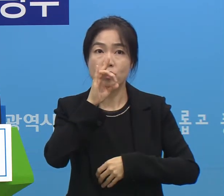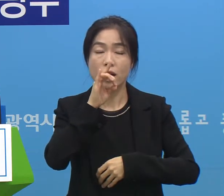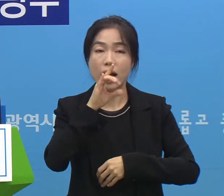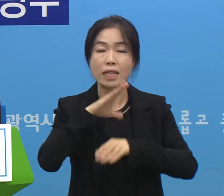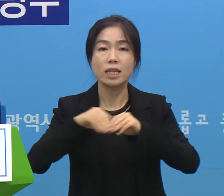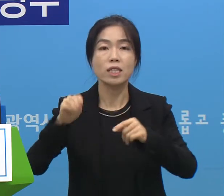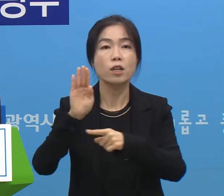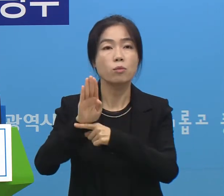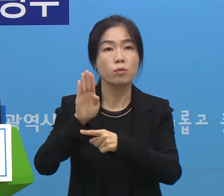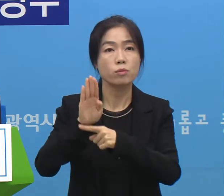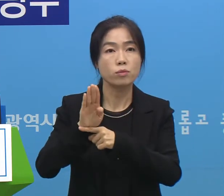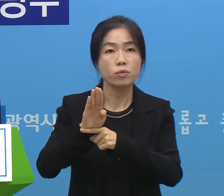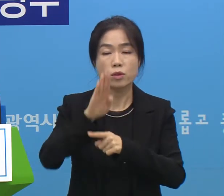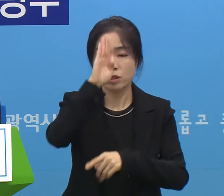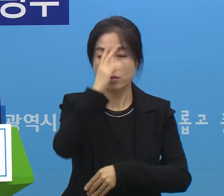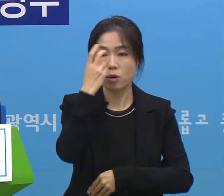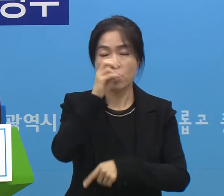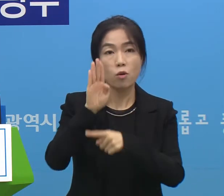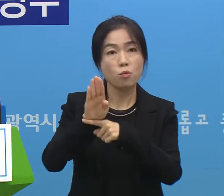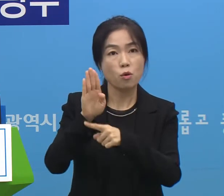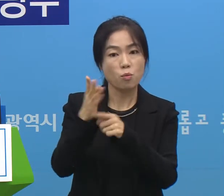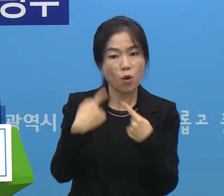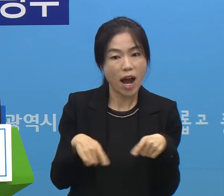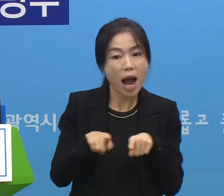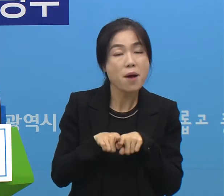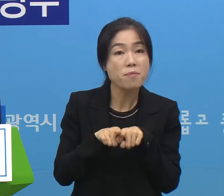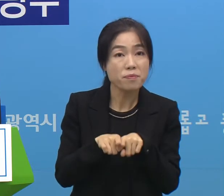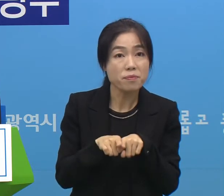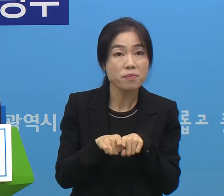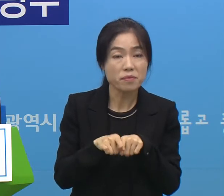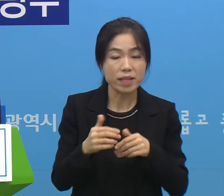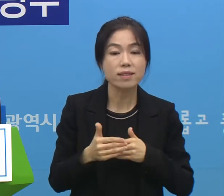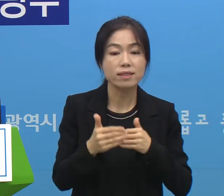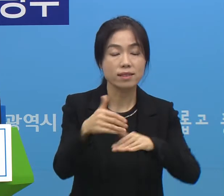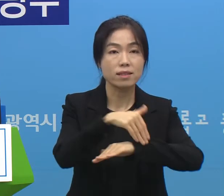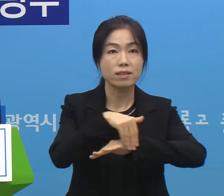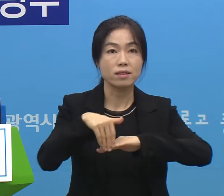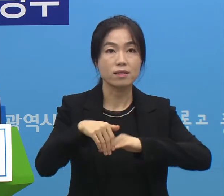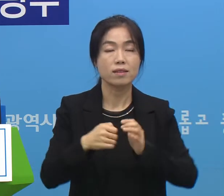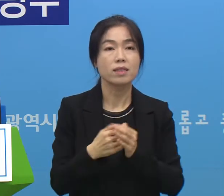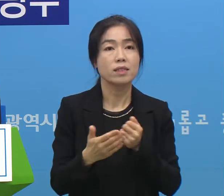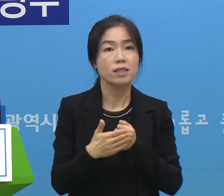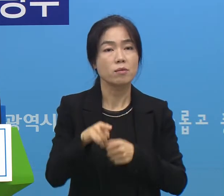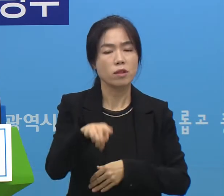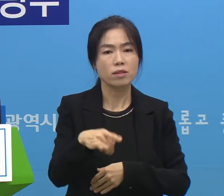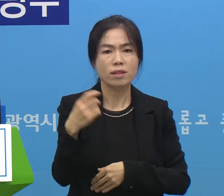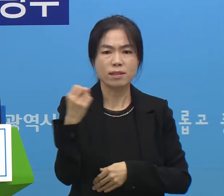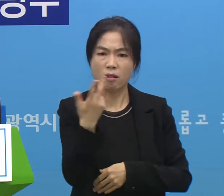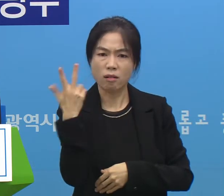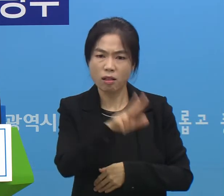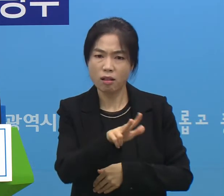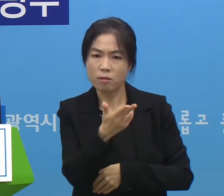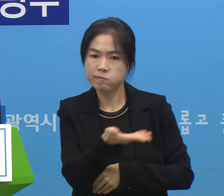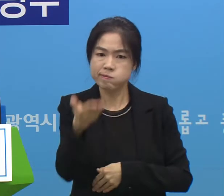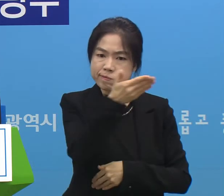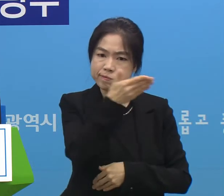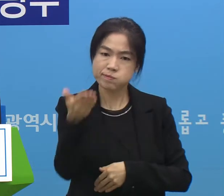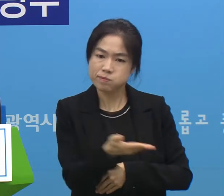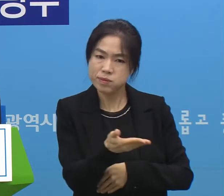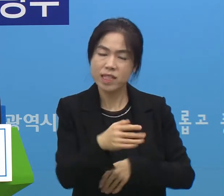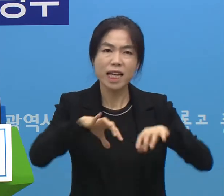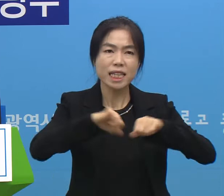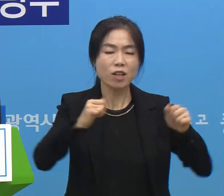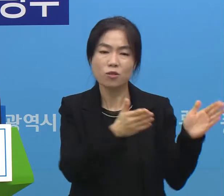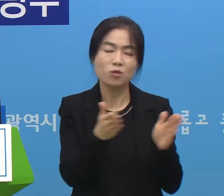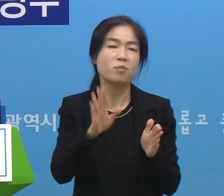국가중앙대책본부 질병관리본부하고 함께 저희들이 진행을 할 것입니다 그래서 여기서 다시 격상의 기준을 별도로